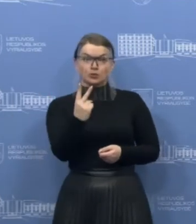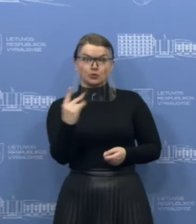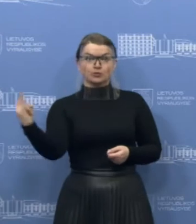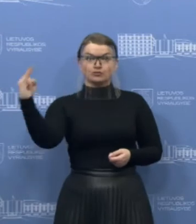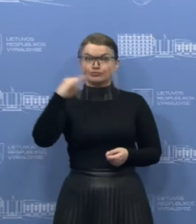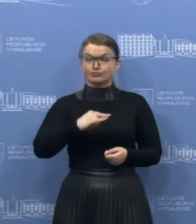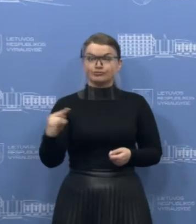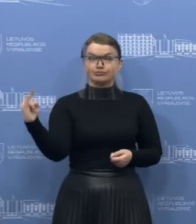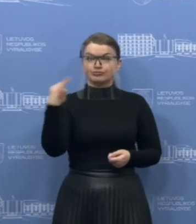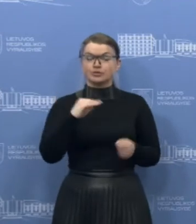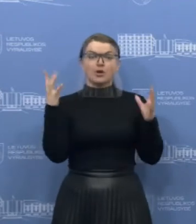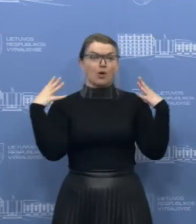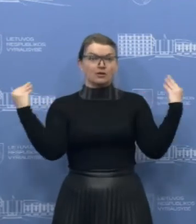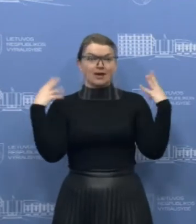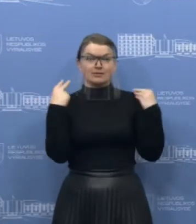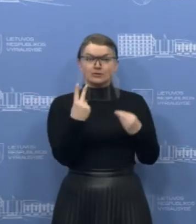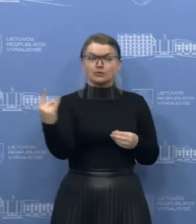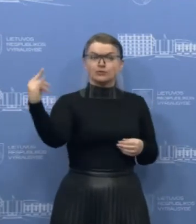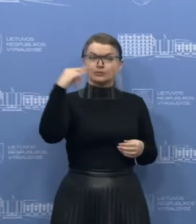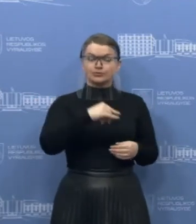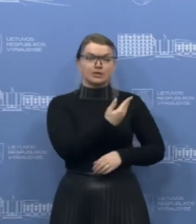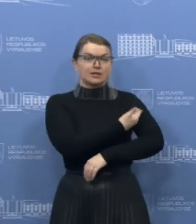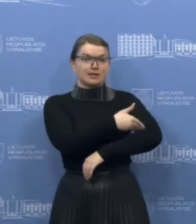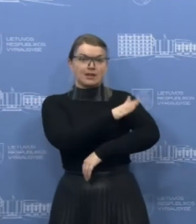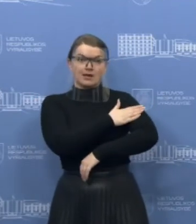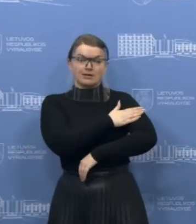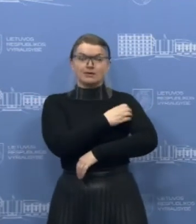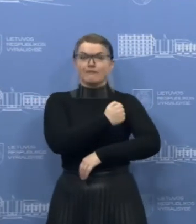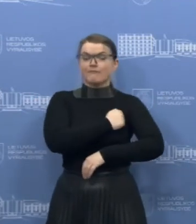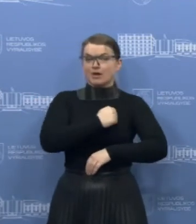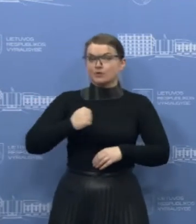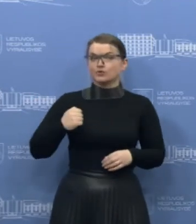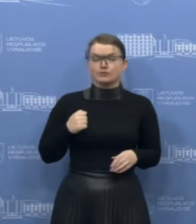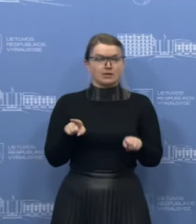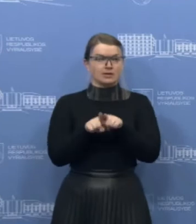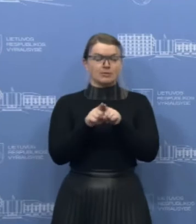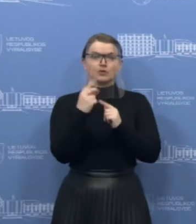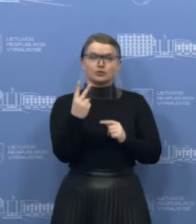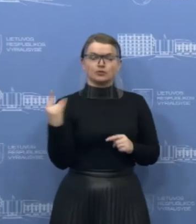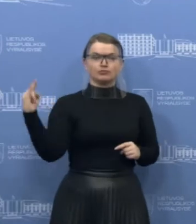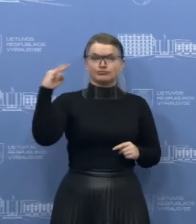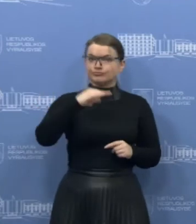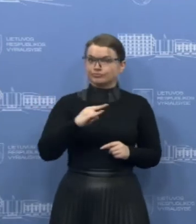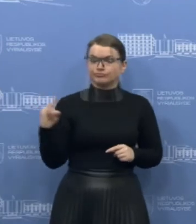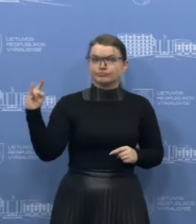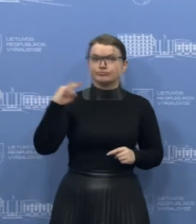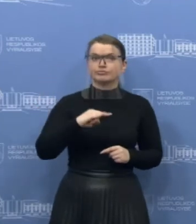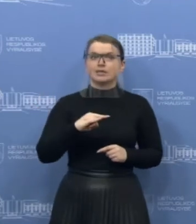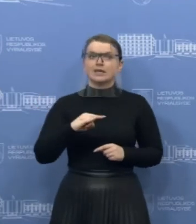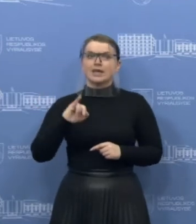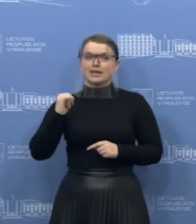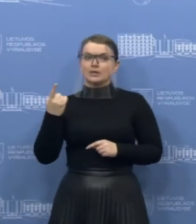skrydžiai, iš Olandijos du skrydžiai, iš Lenkijos, iš Varšovos buvo specialos du skrydžiai, iš